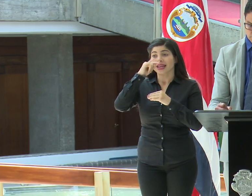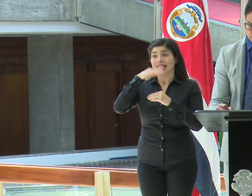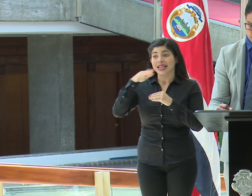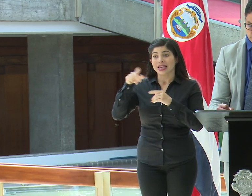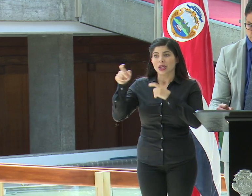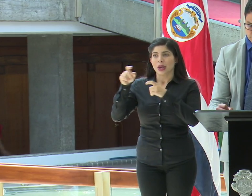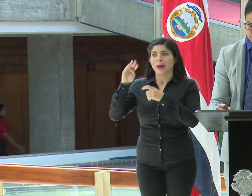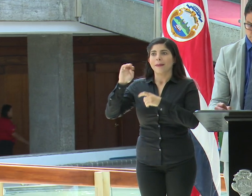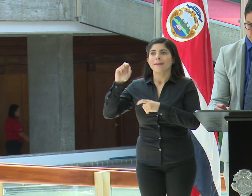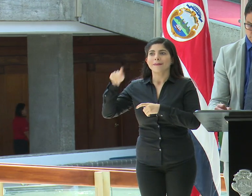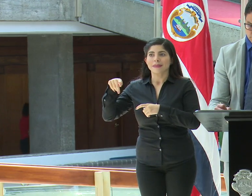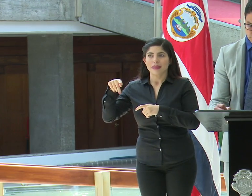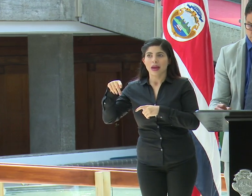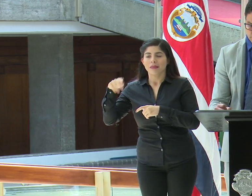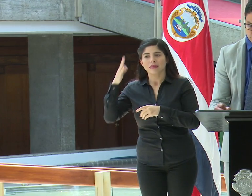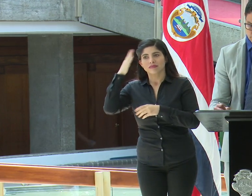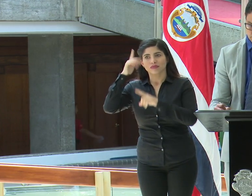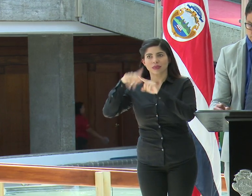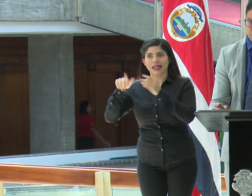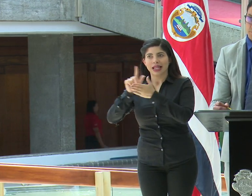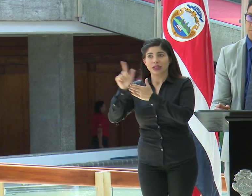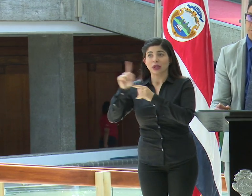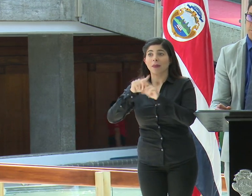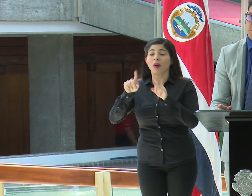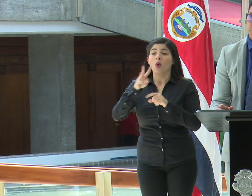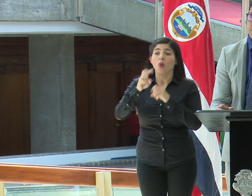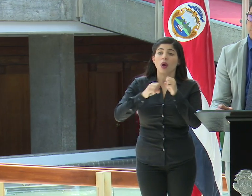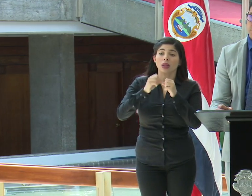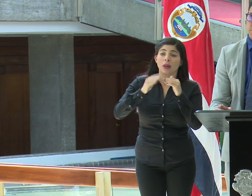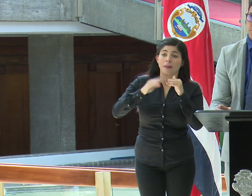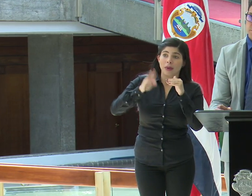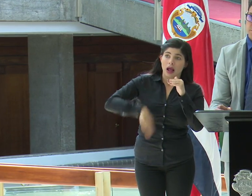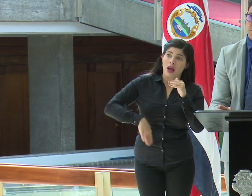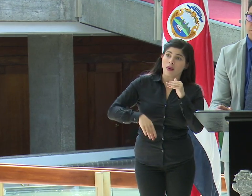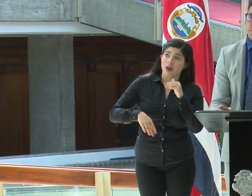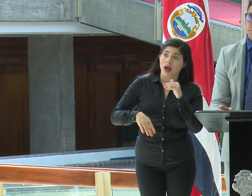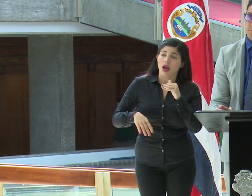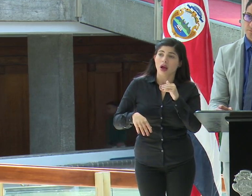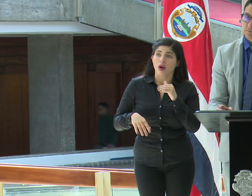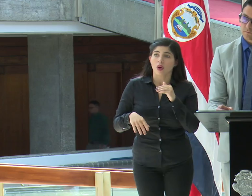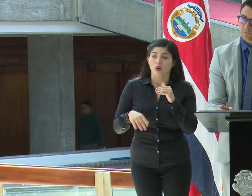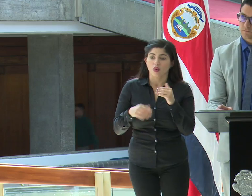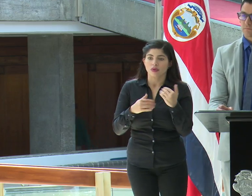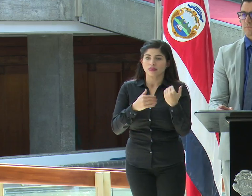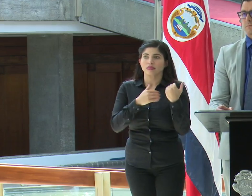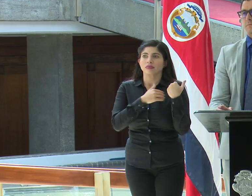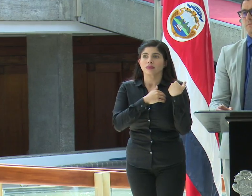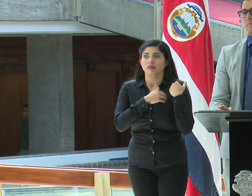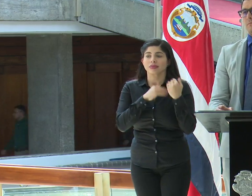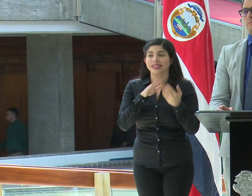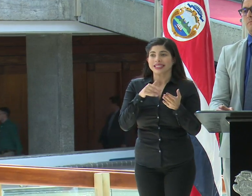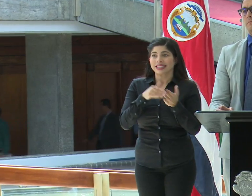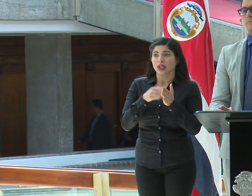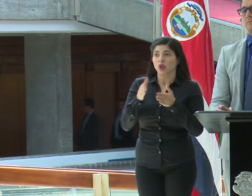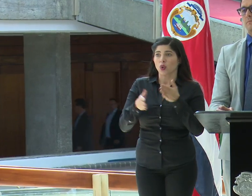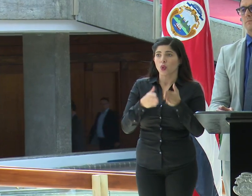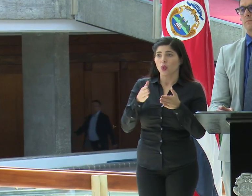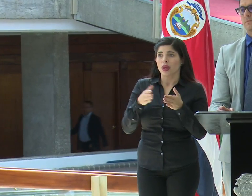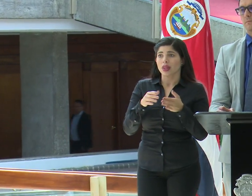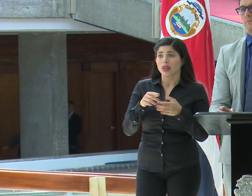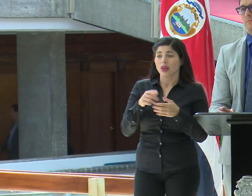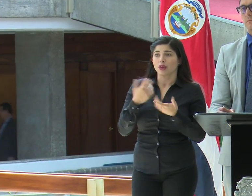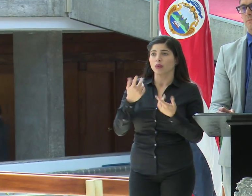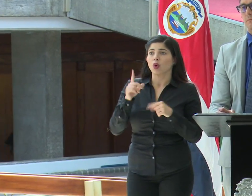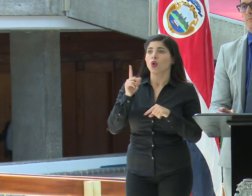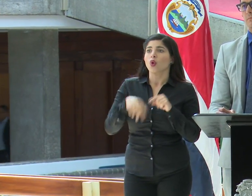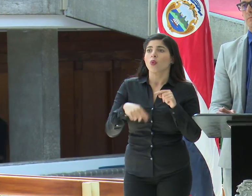por el MEP, ya se sabe que hay suspensión de elecciones y todo esto, pero de cuatro años para abajo, como están a cargo de los centros de cuido, ellos